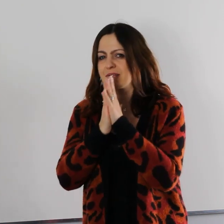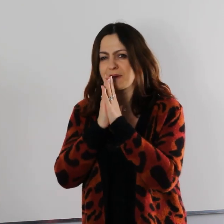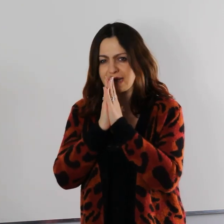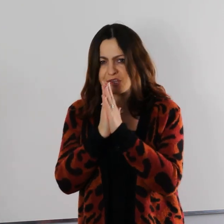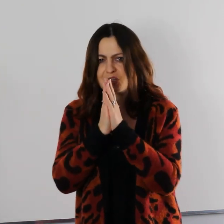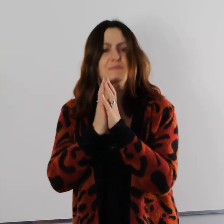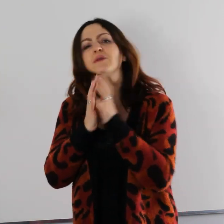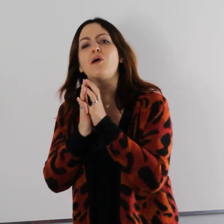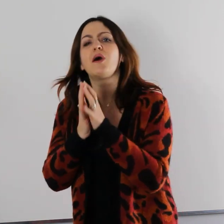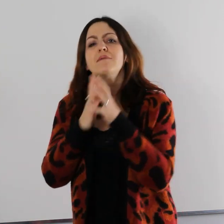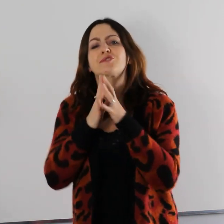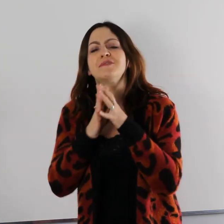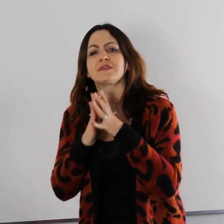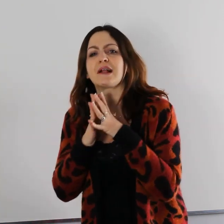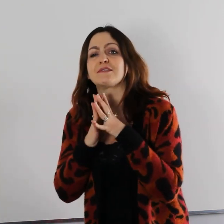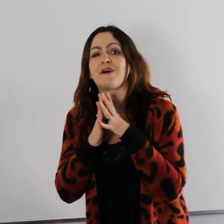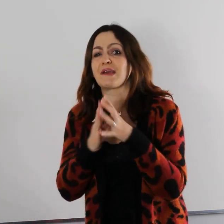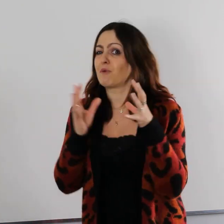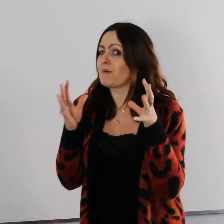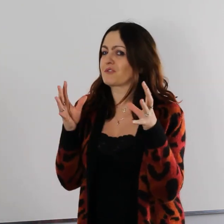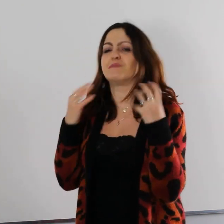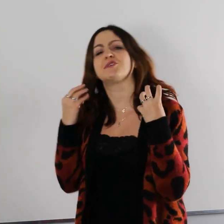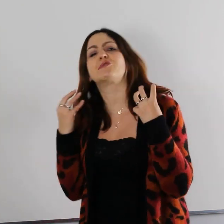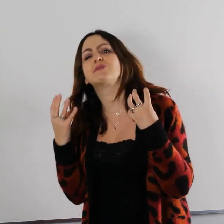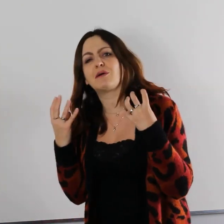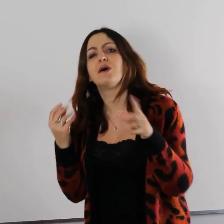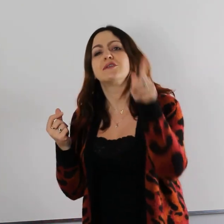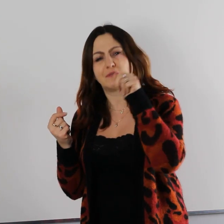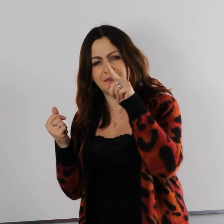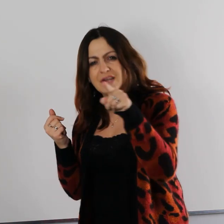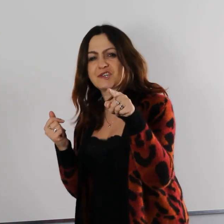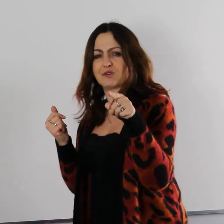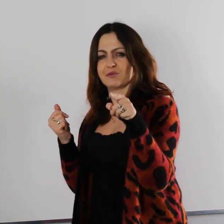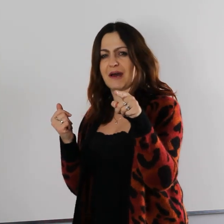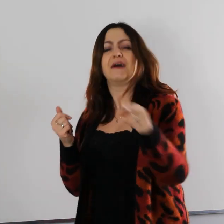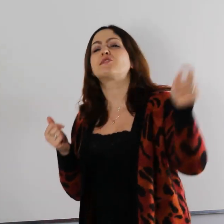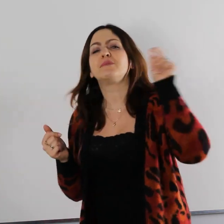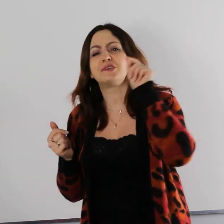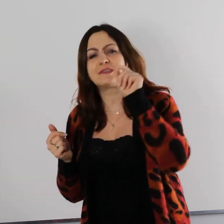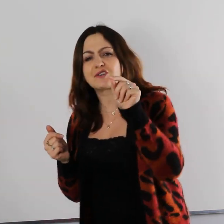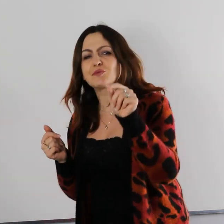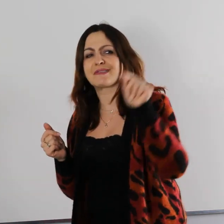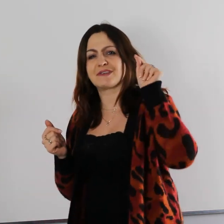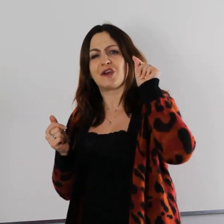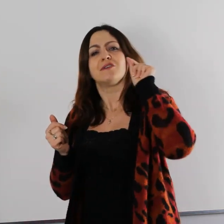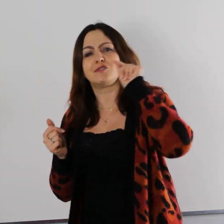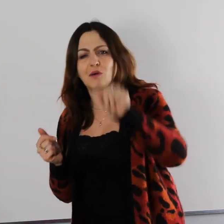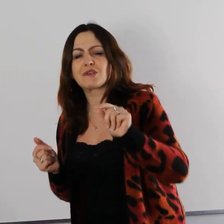zapragniecie, było możliwe do zrealizowania. Popatrz, mi się to udało. Tobie też się uda. Tobie się też uda zdać dobrze